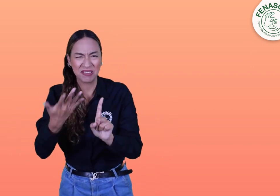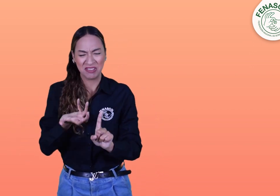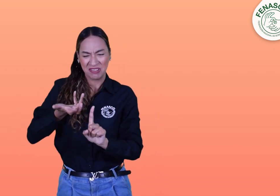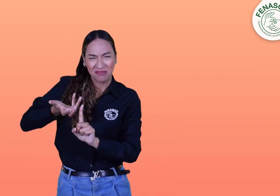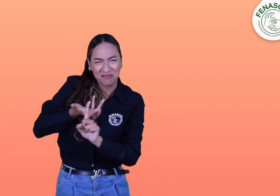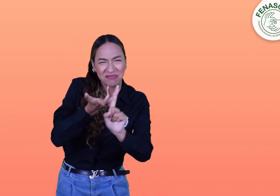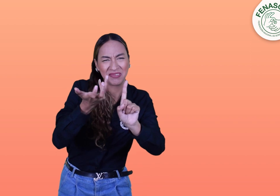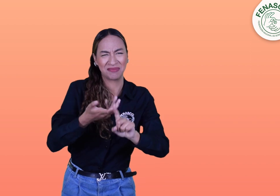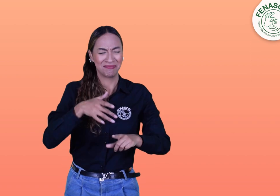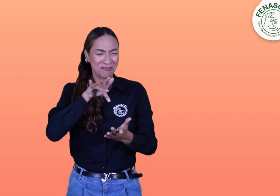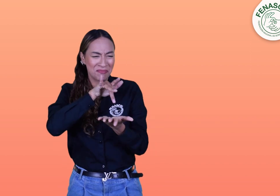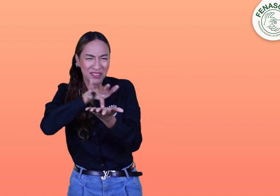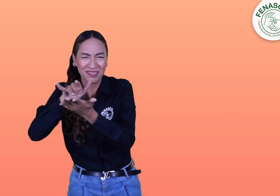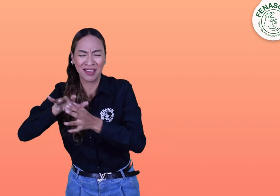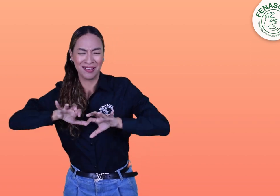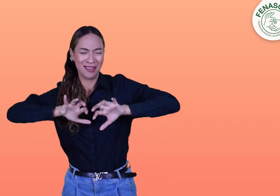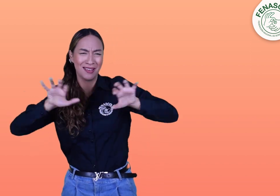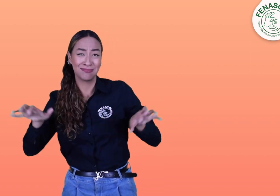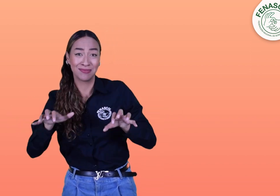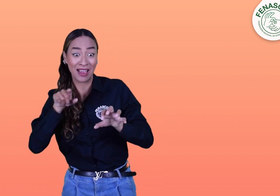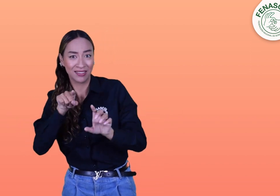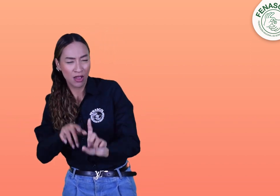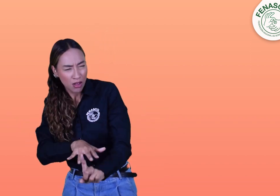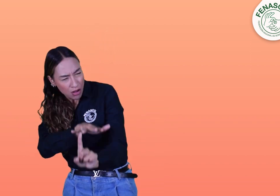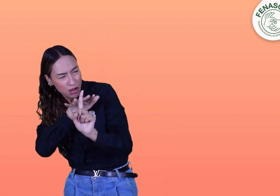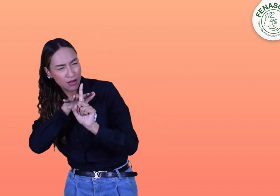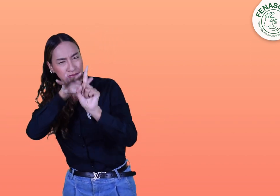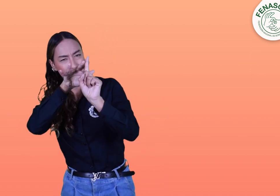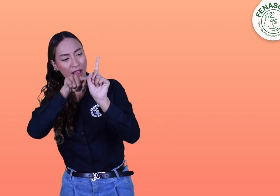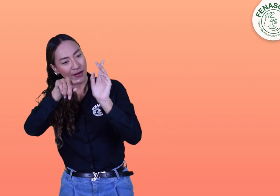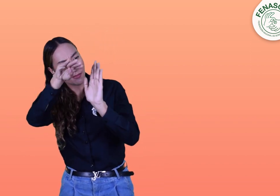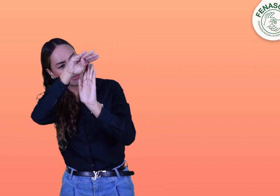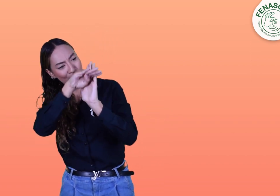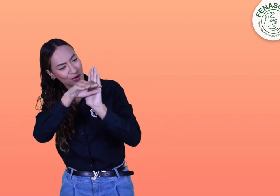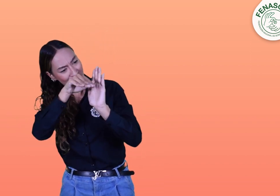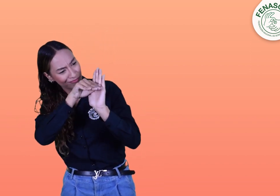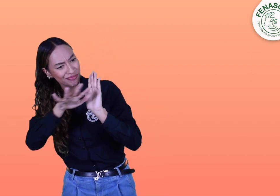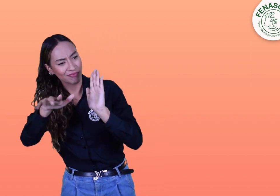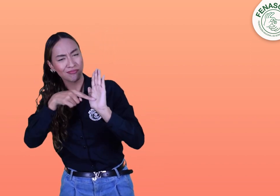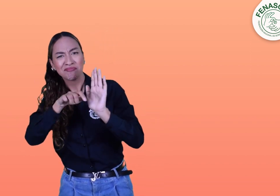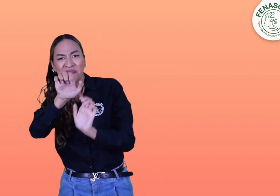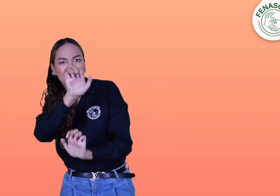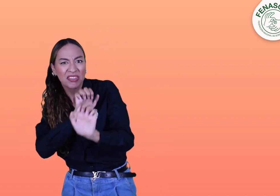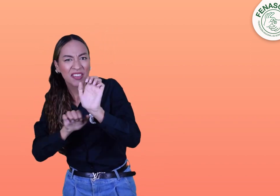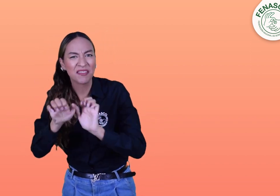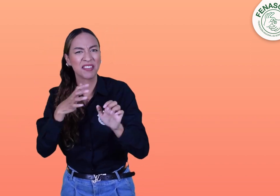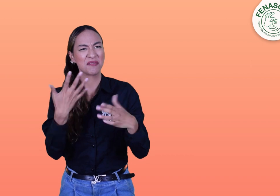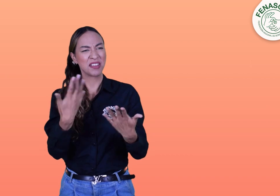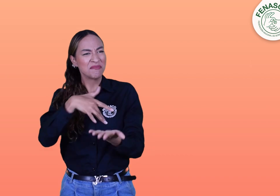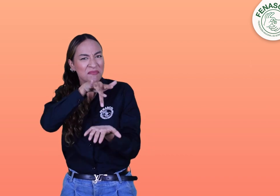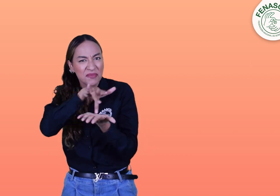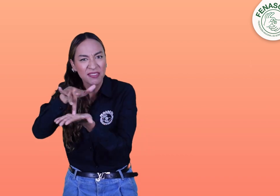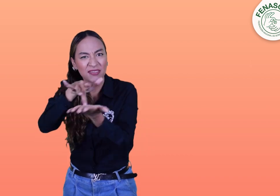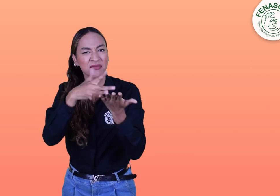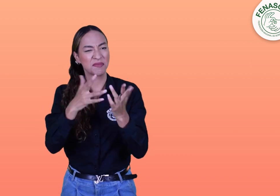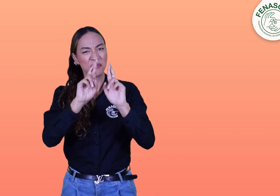lideresas, hacen incidencia, ejercen liderazgo, participan, ejercen acciones de incidencia ante política pública,